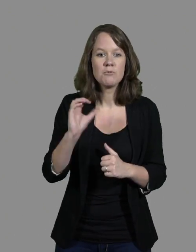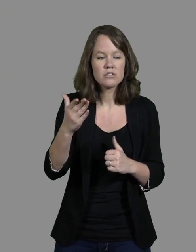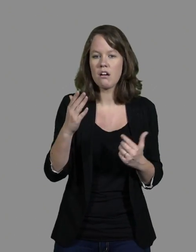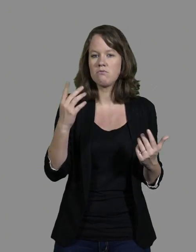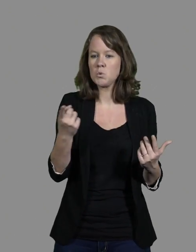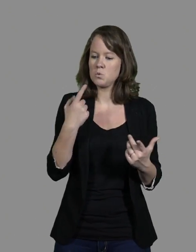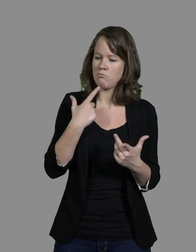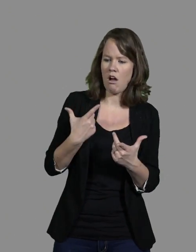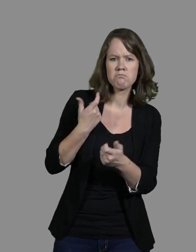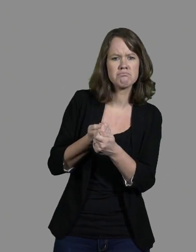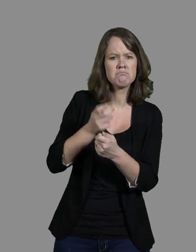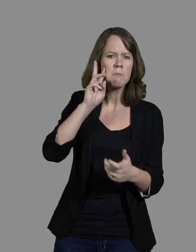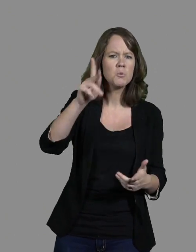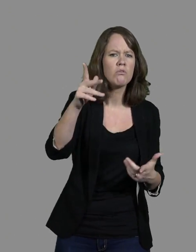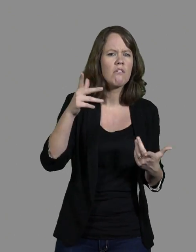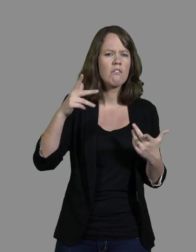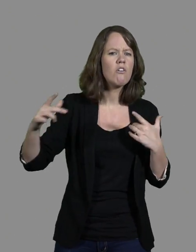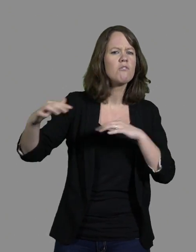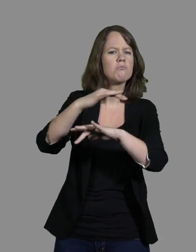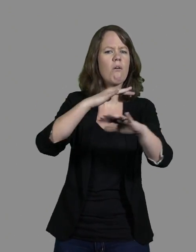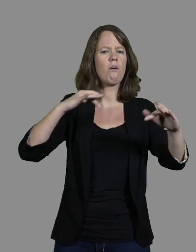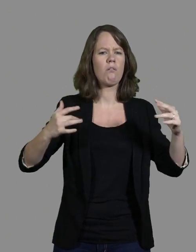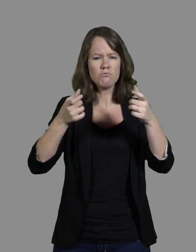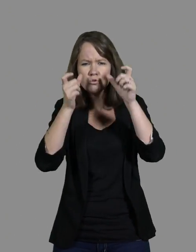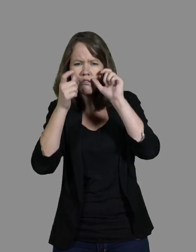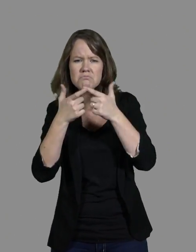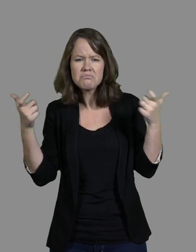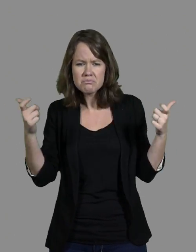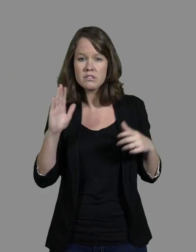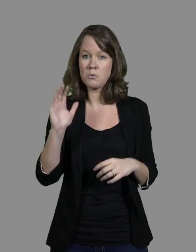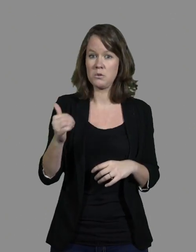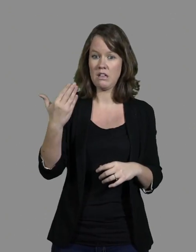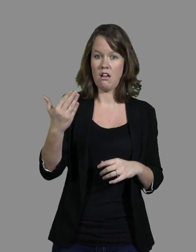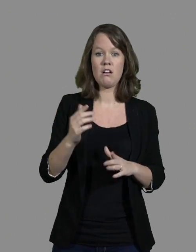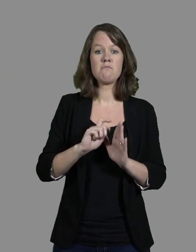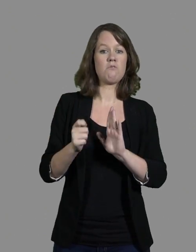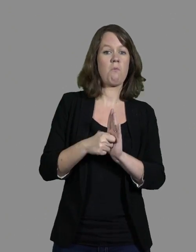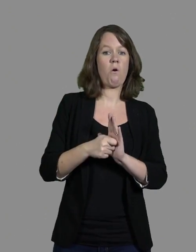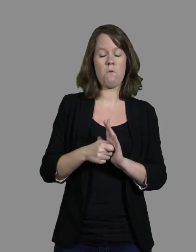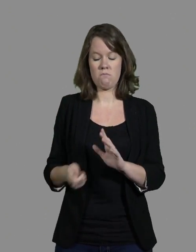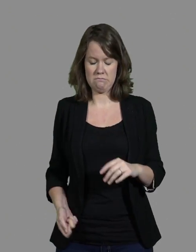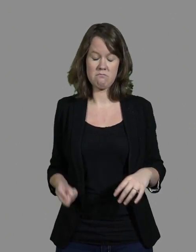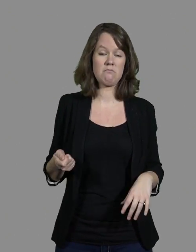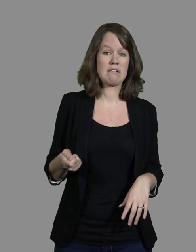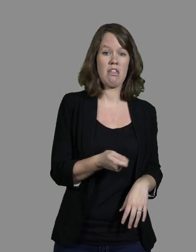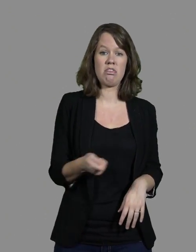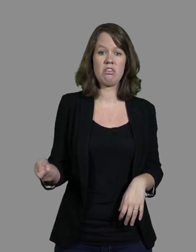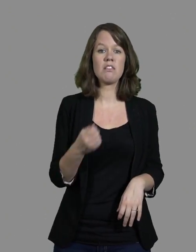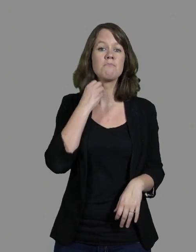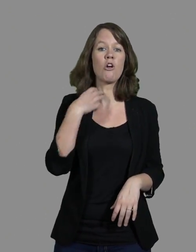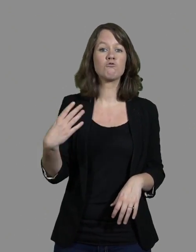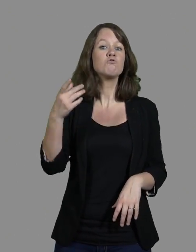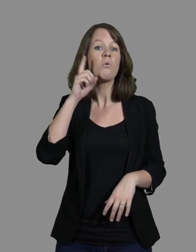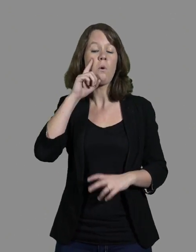Et donc, quand j'ai dû prendre la canne, c'est parce que je prenais les transports en commun, j'avais mes